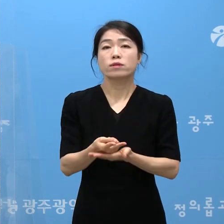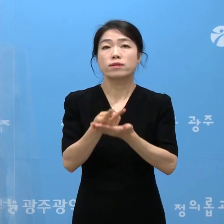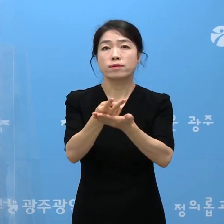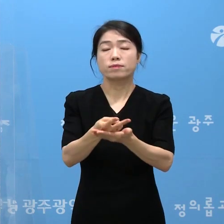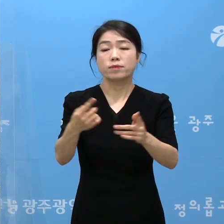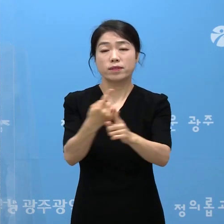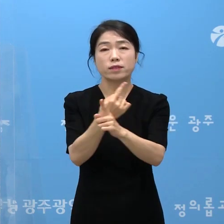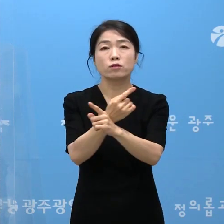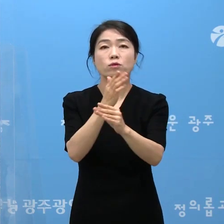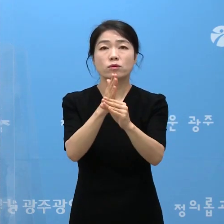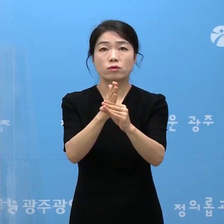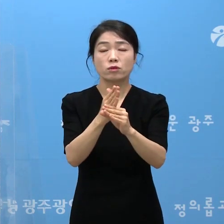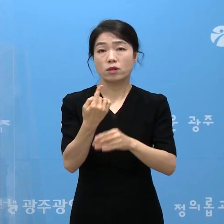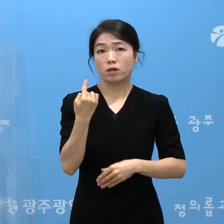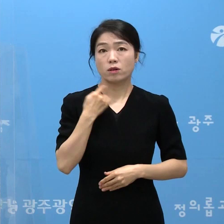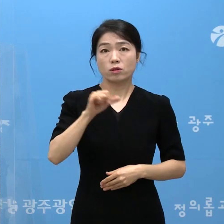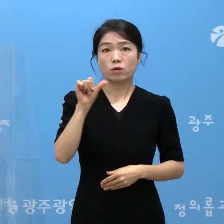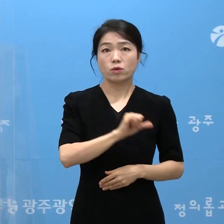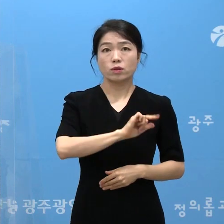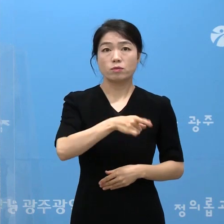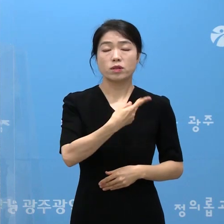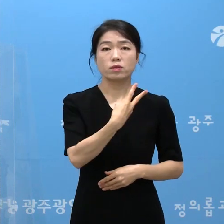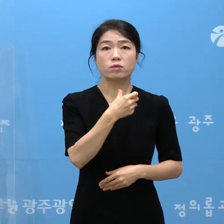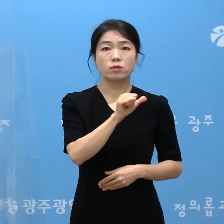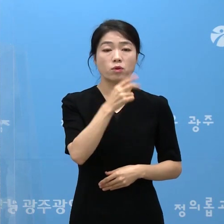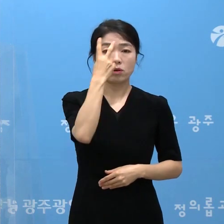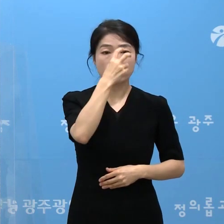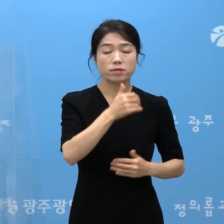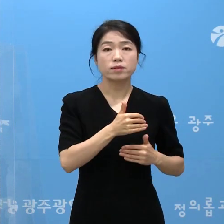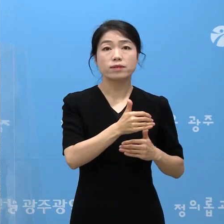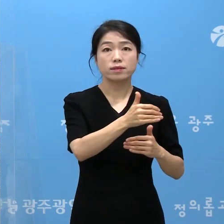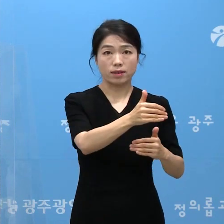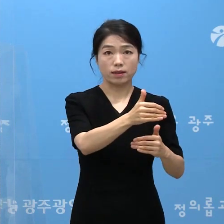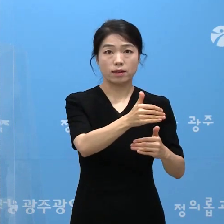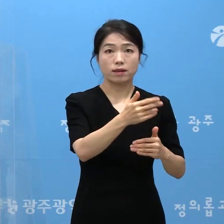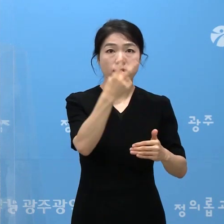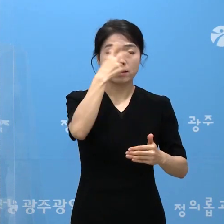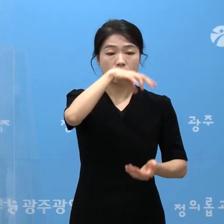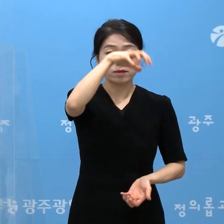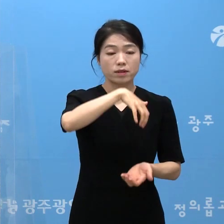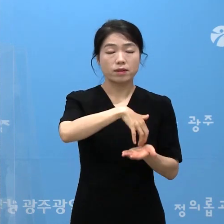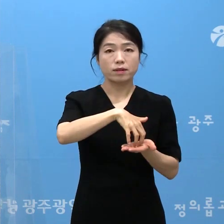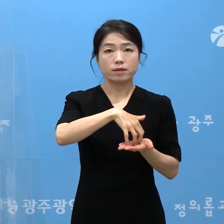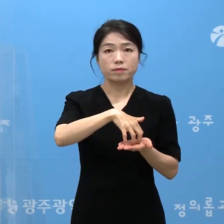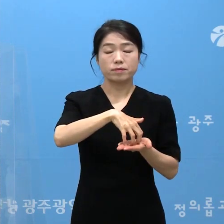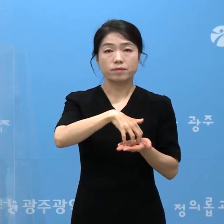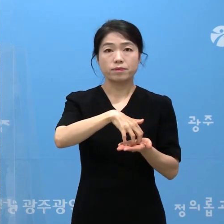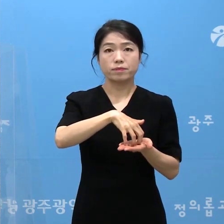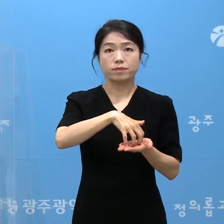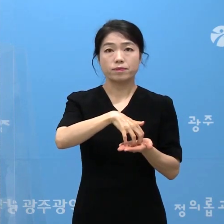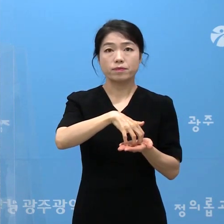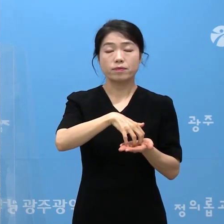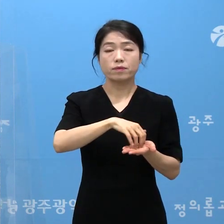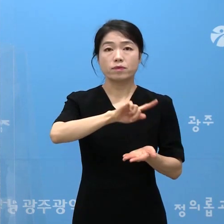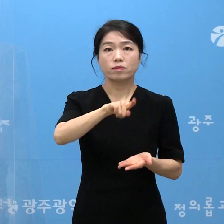어제 5135건의 검사를 진행하여 총 누적 검사 건수는